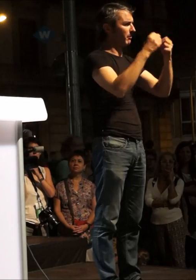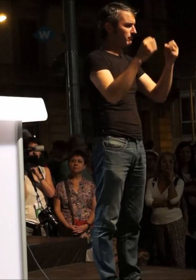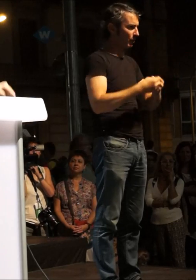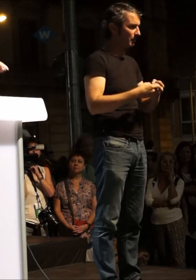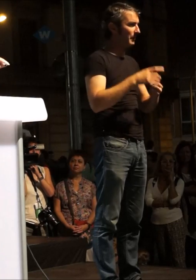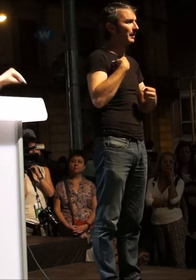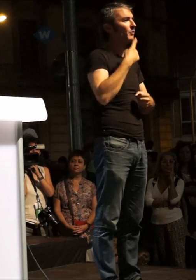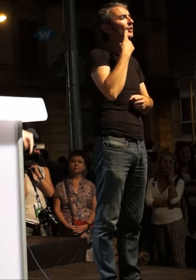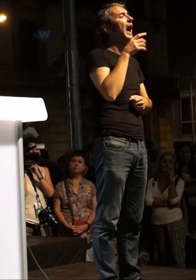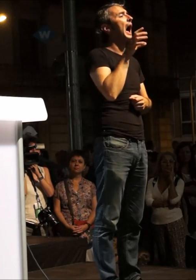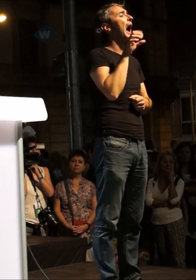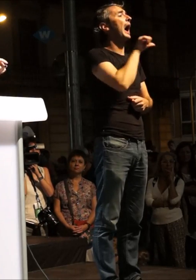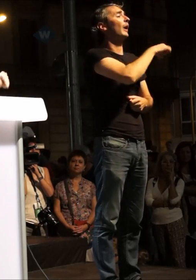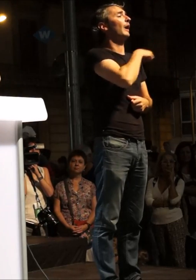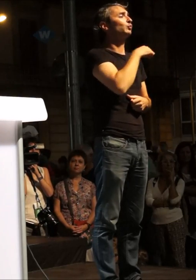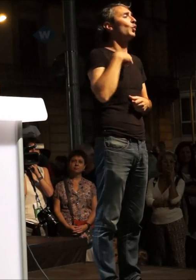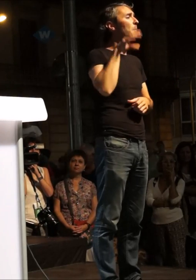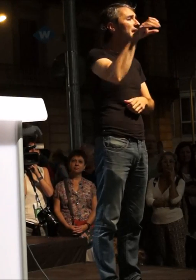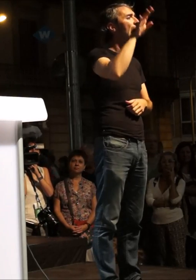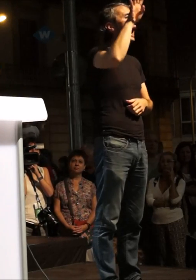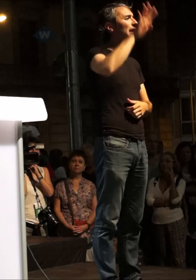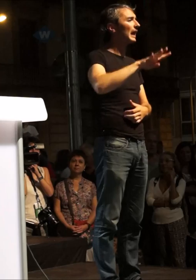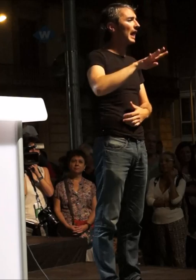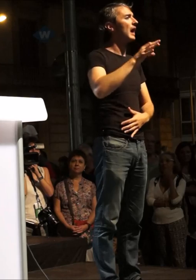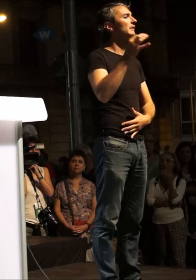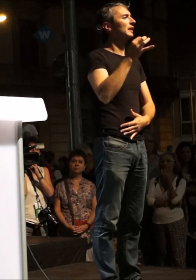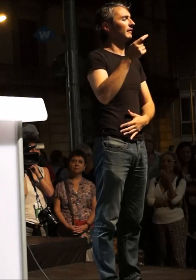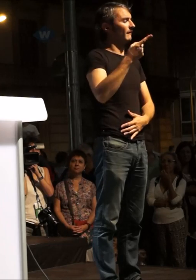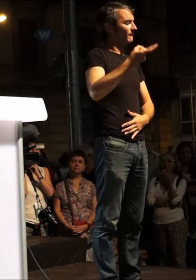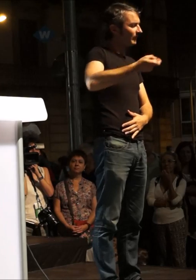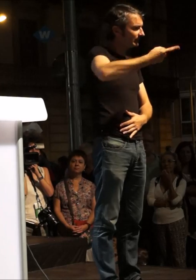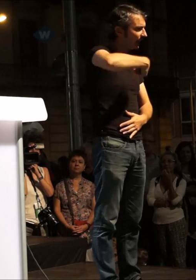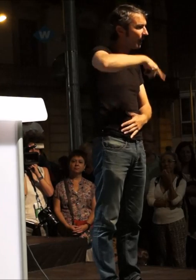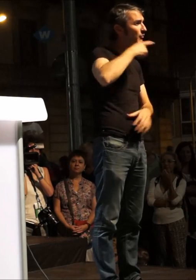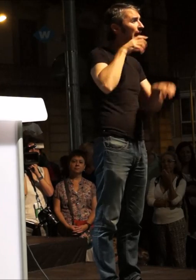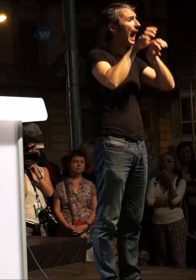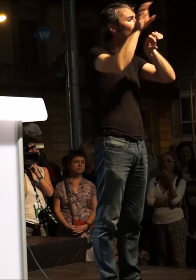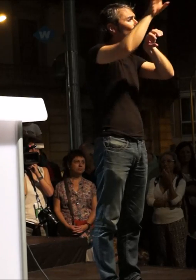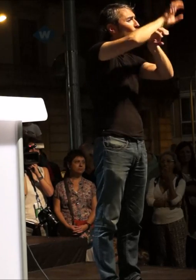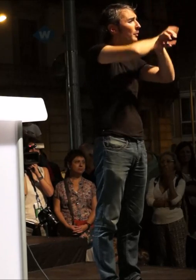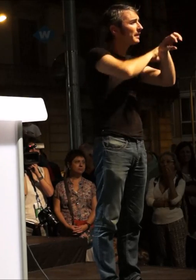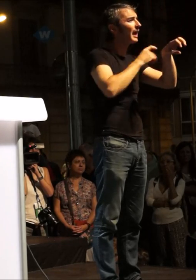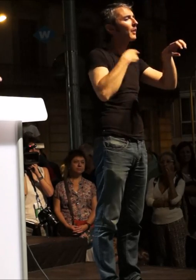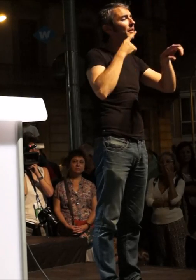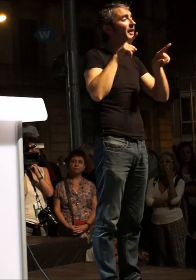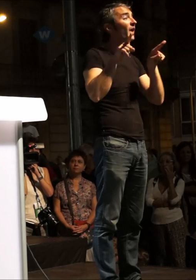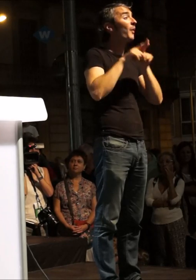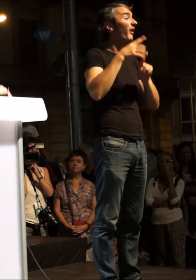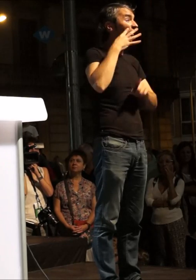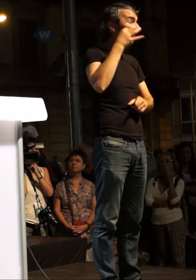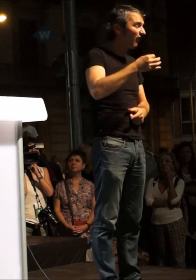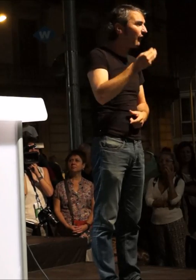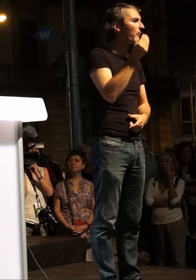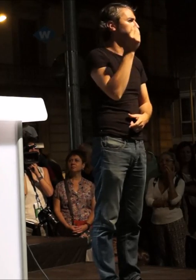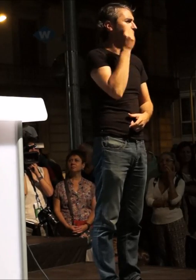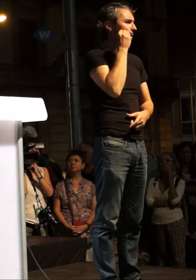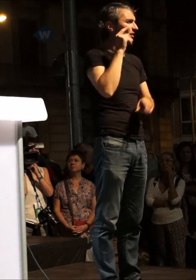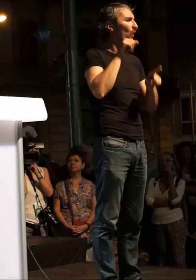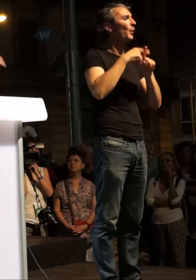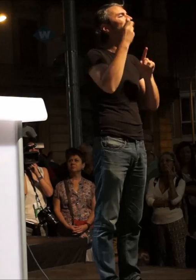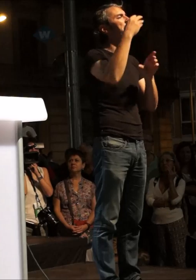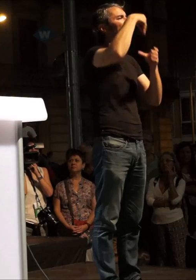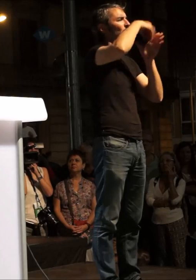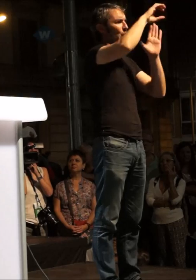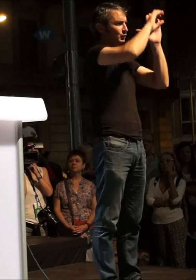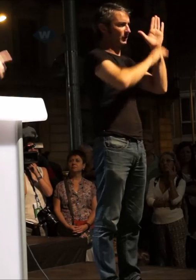una autonomia com és la catalana i no sabem mostrar que les autonomies són purs artificis també constitucionals.